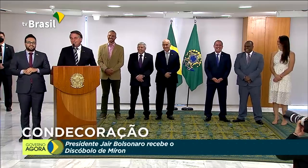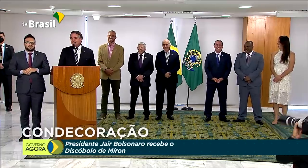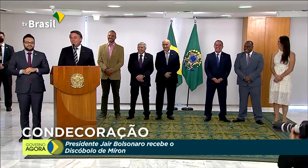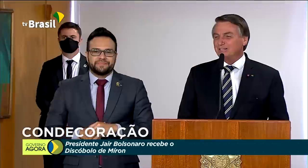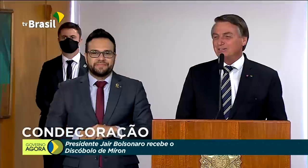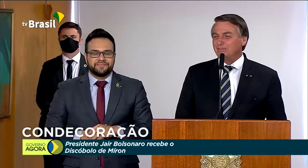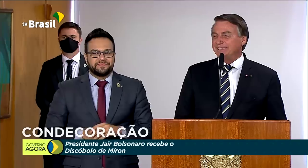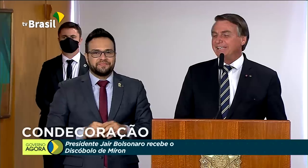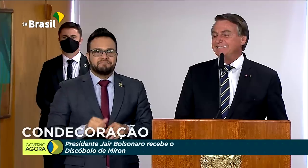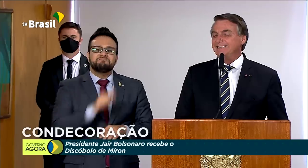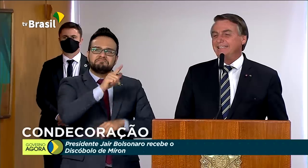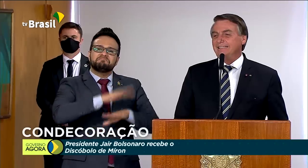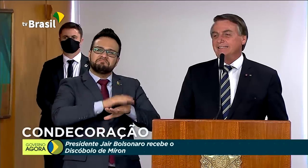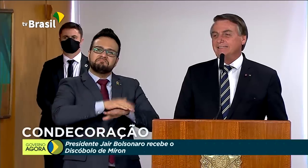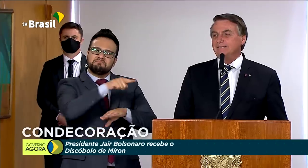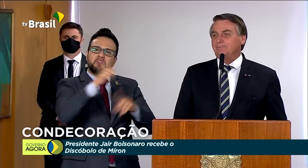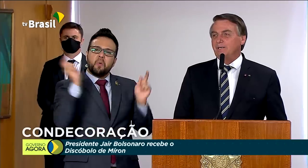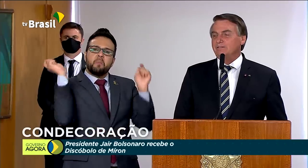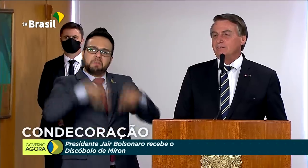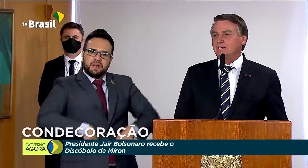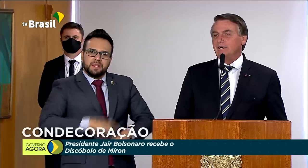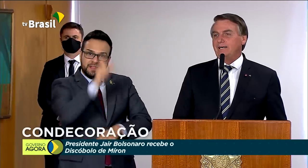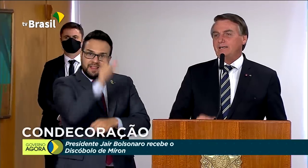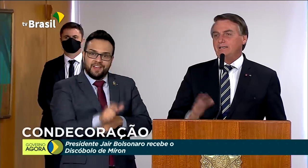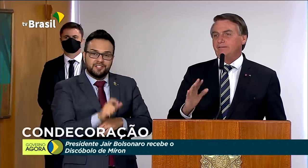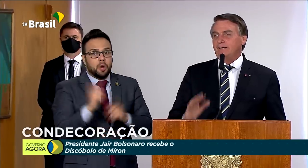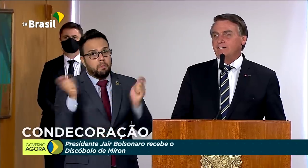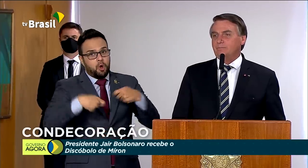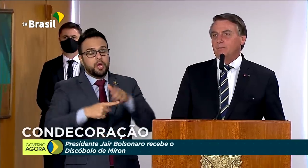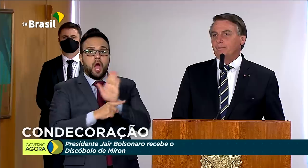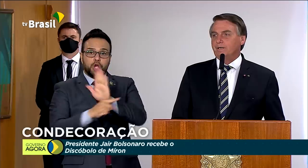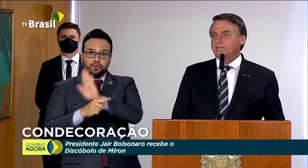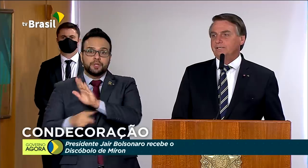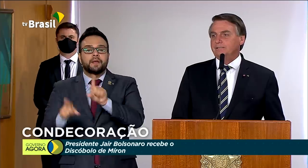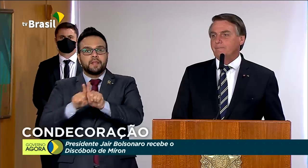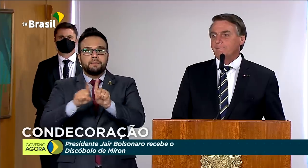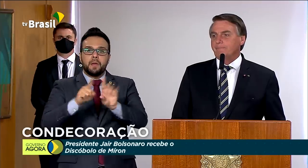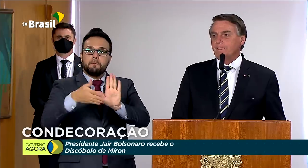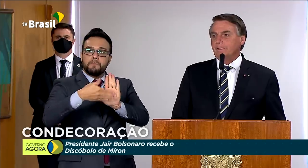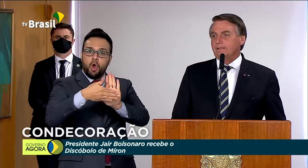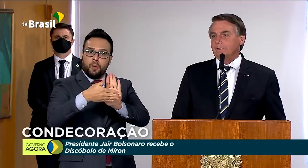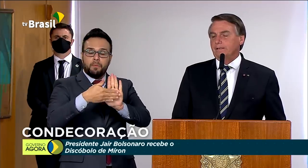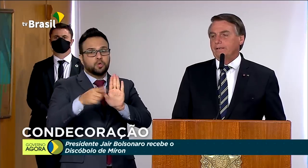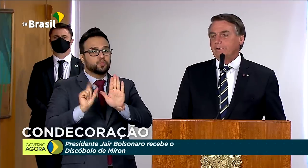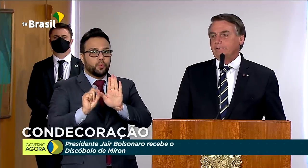Uma pessoa extremamente competente e pode nos auxiliar a levar essas propostas